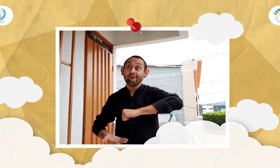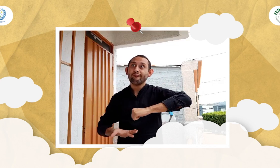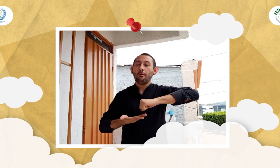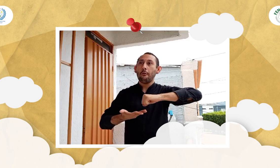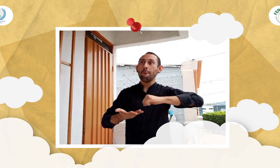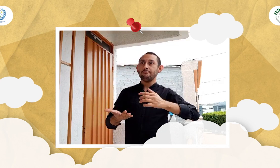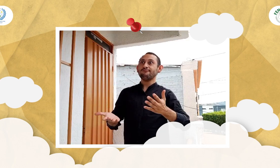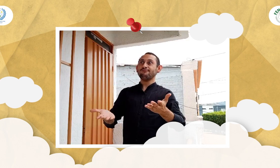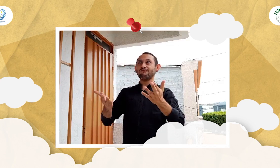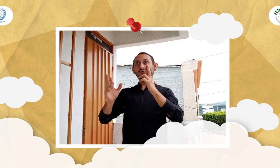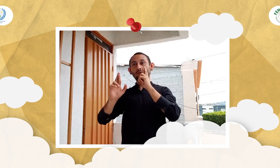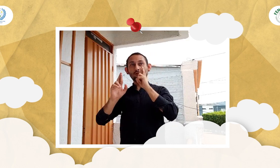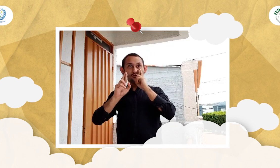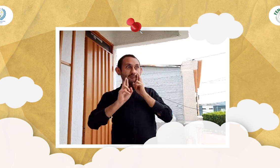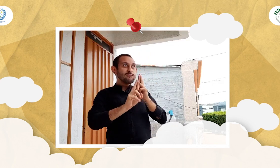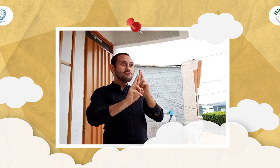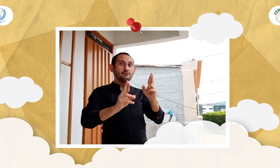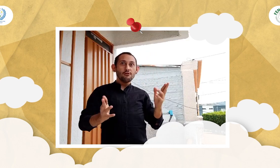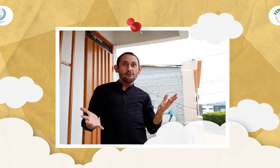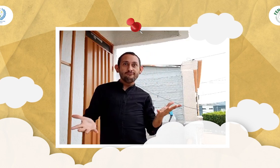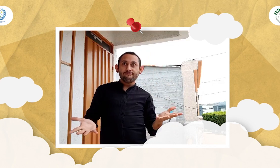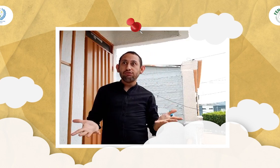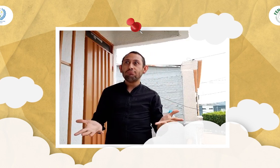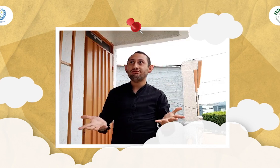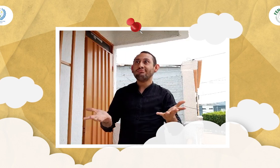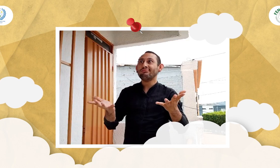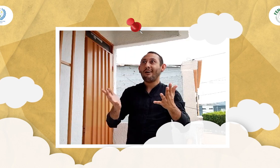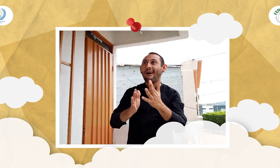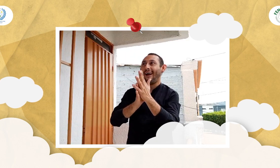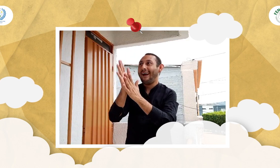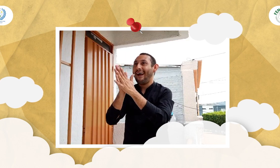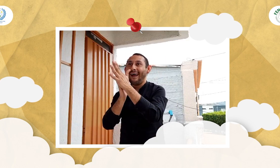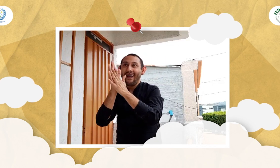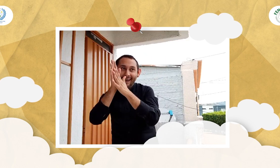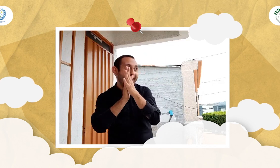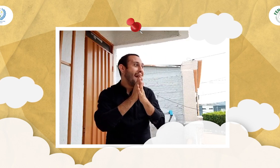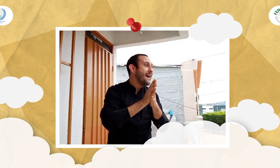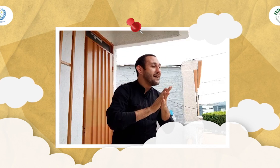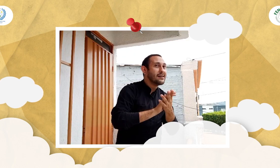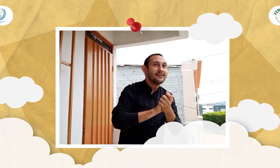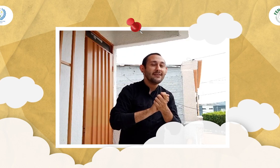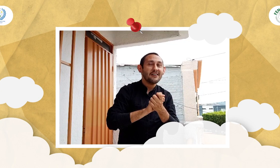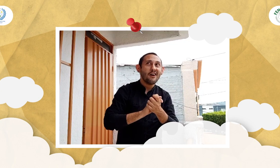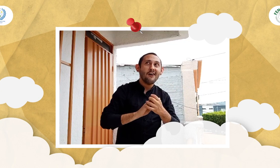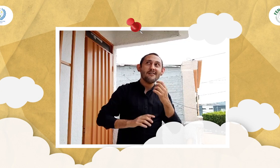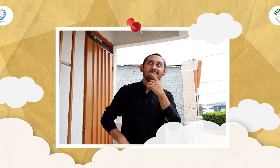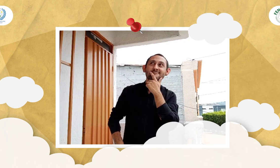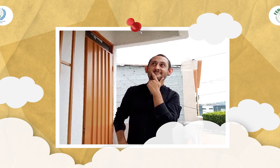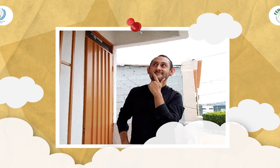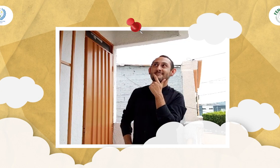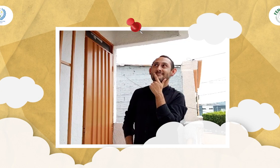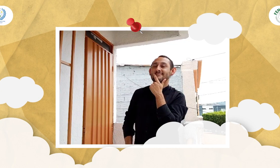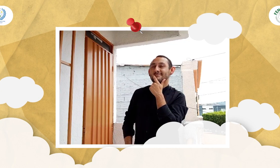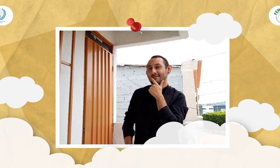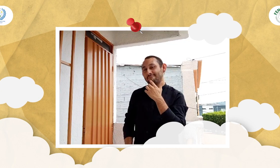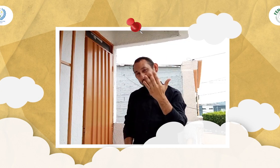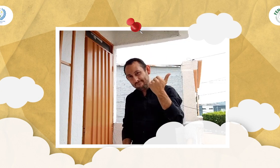y exista un reconocimiento acompañado de unión y consenso, con miras a mejorar y realzar